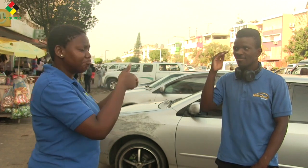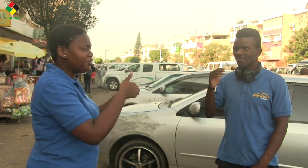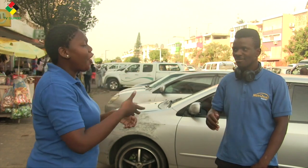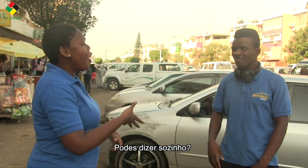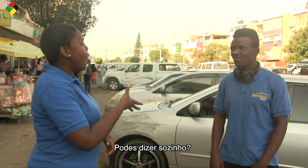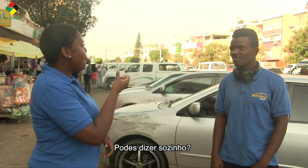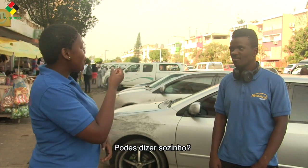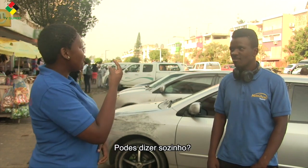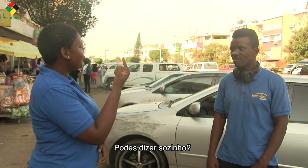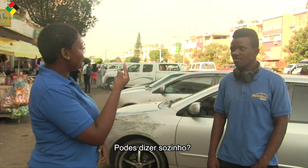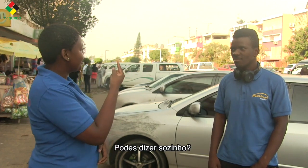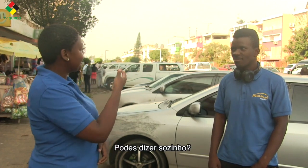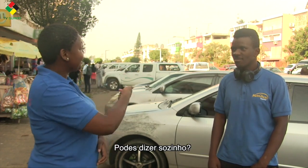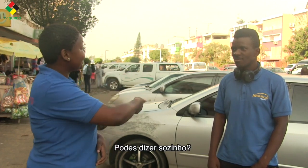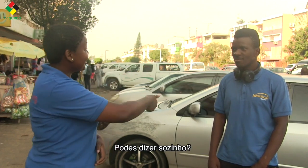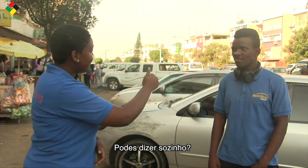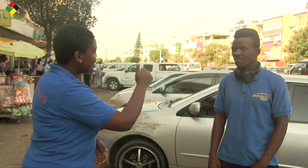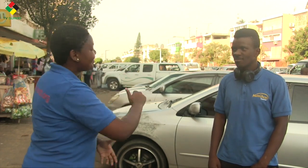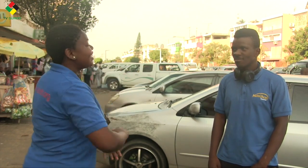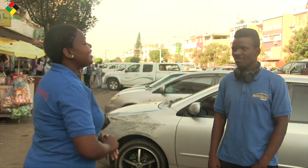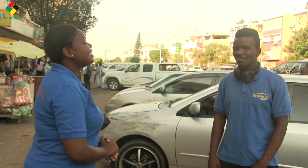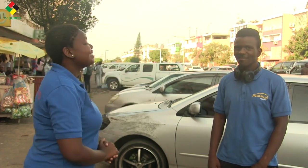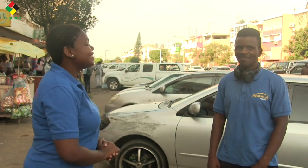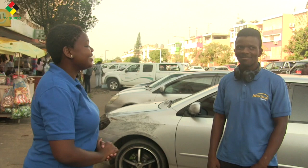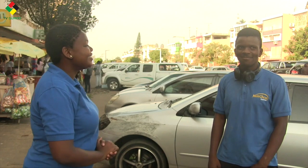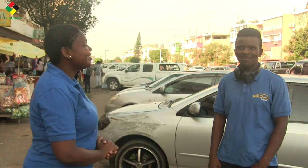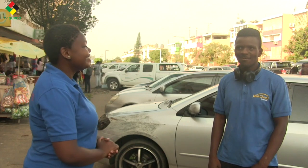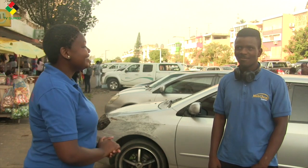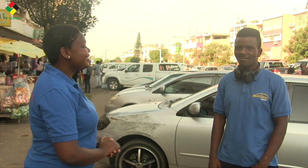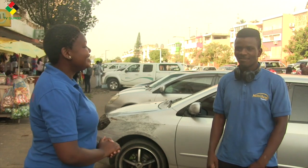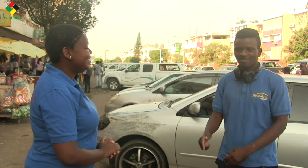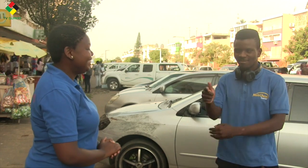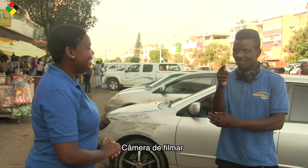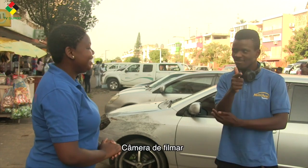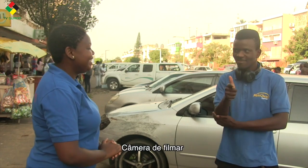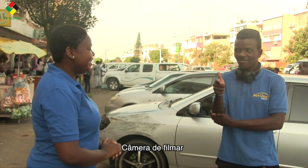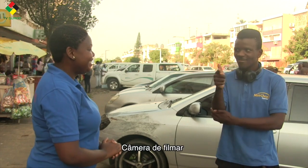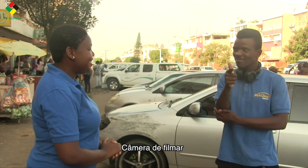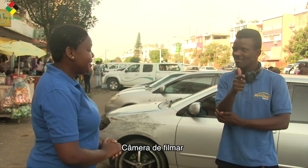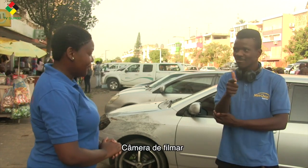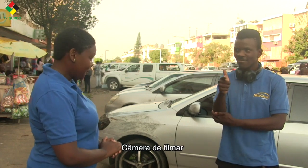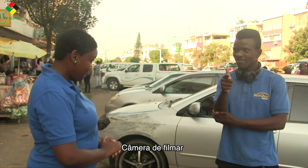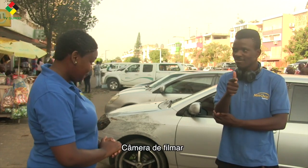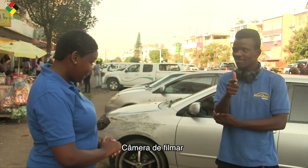Pode dizer Sozinho? Câmera de Filmar.